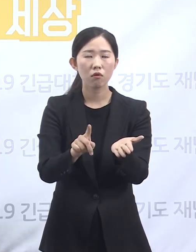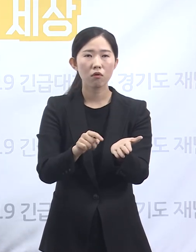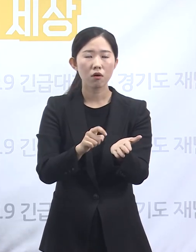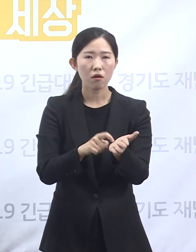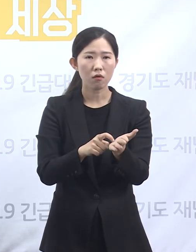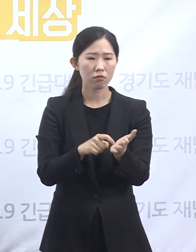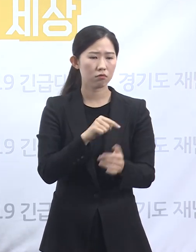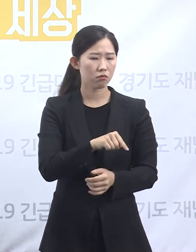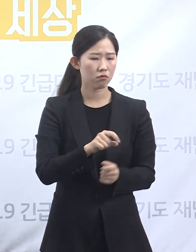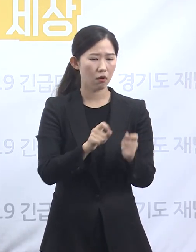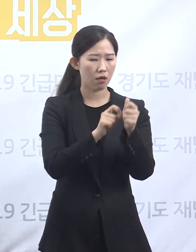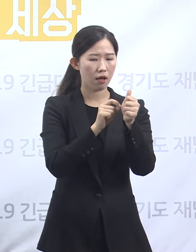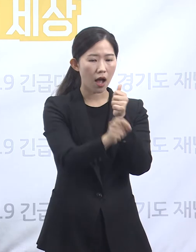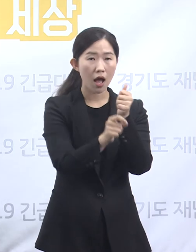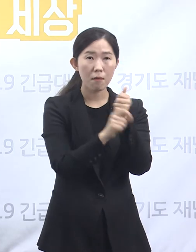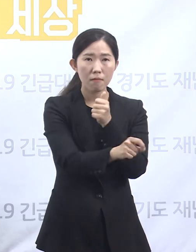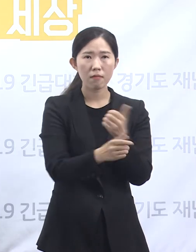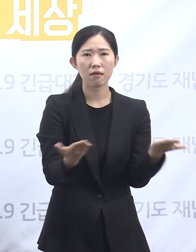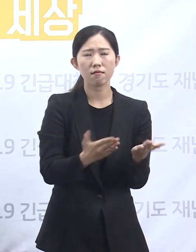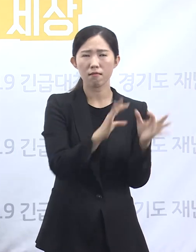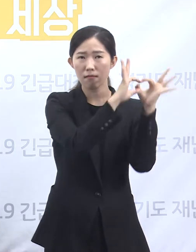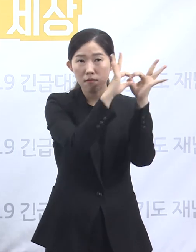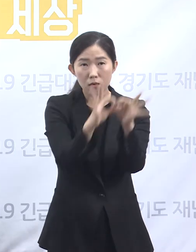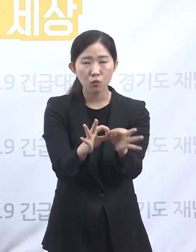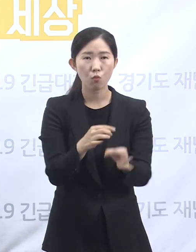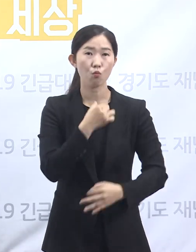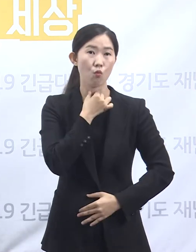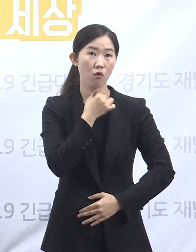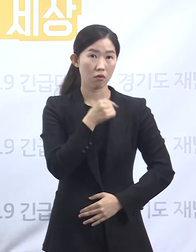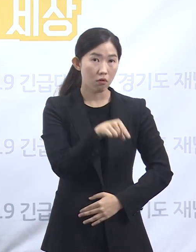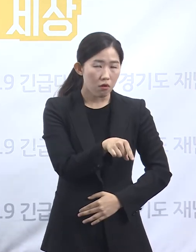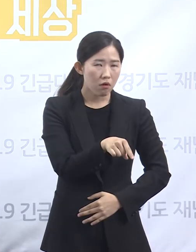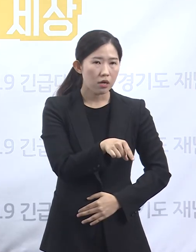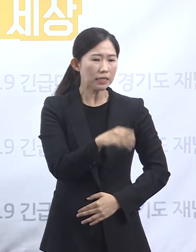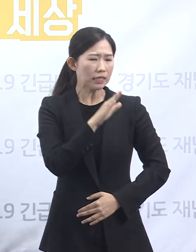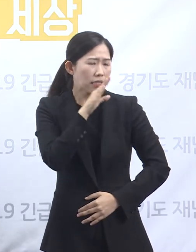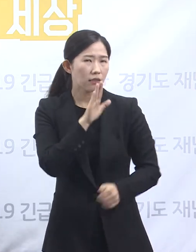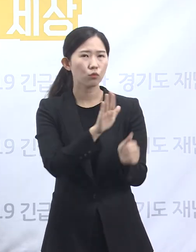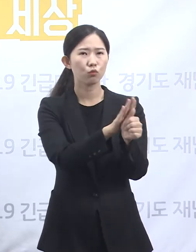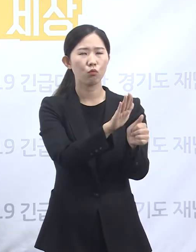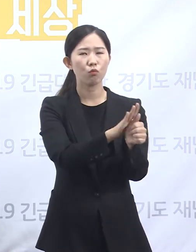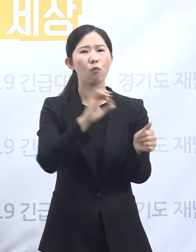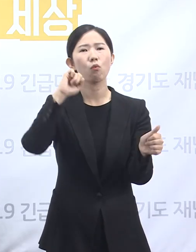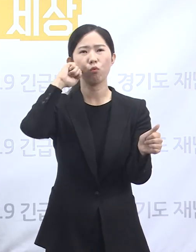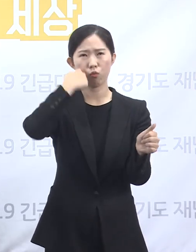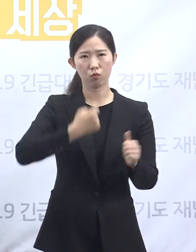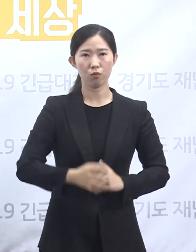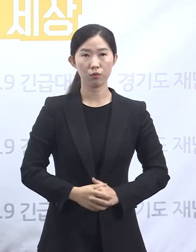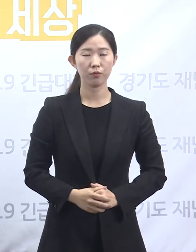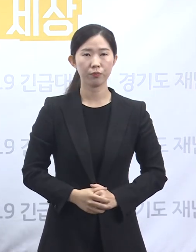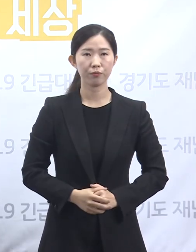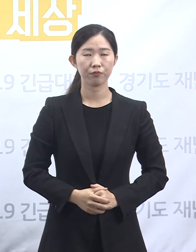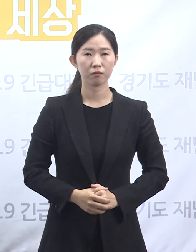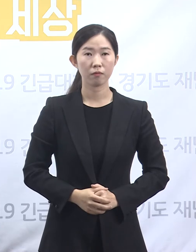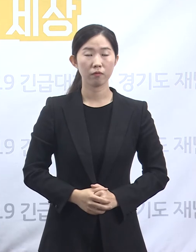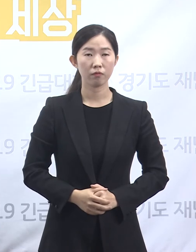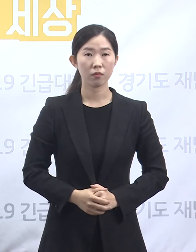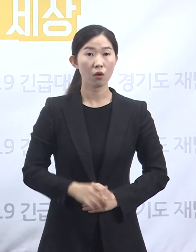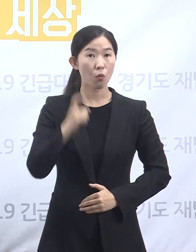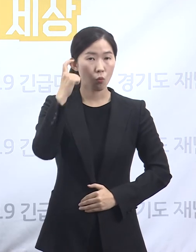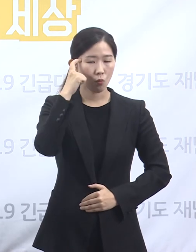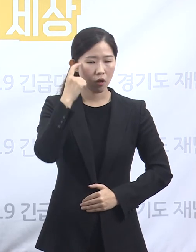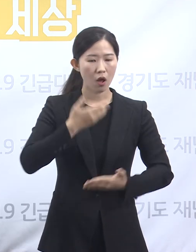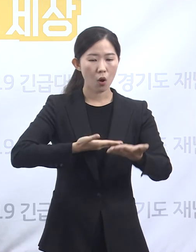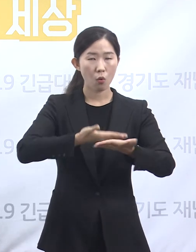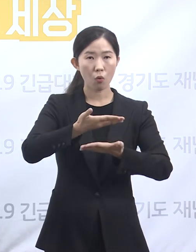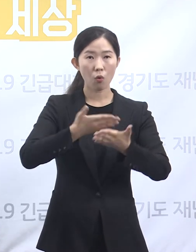유지를 원하는 점주들에게는 신속하고 실질적인 권리, 구제가 되지 않는다는 점입니다. 공정위의 사건 처리